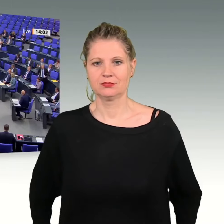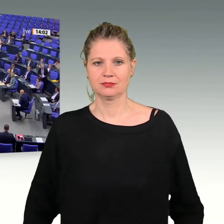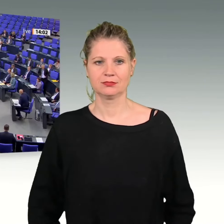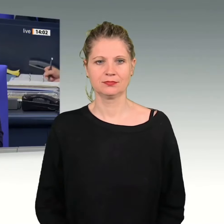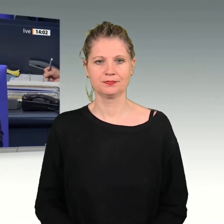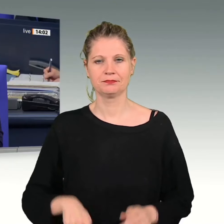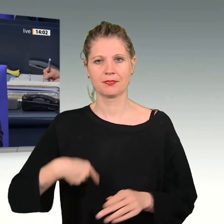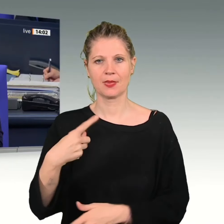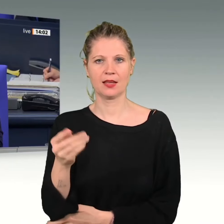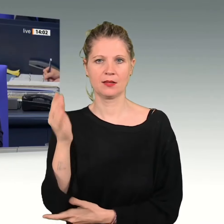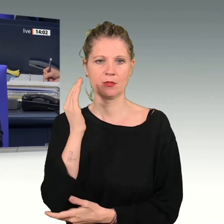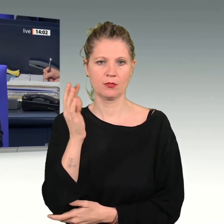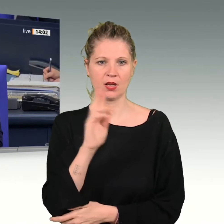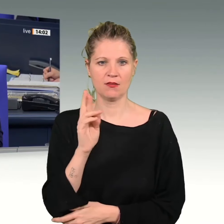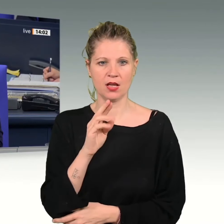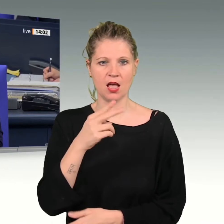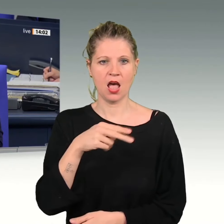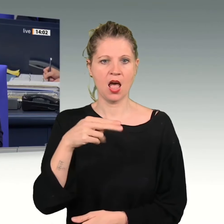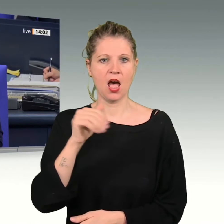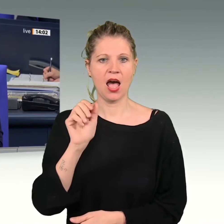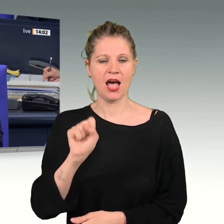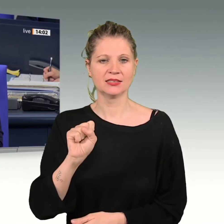Das Wort hat Hans-Württemberg Durz für die CDU-CSU-Fraktion.